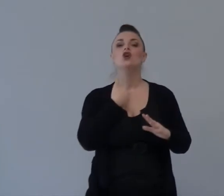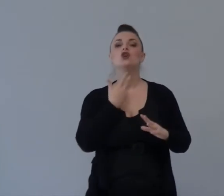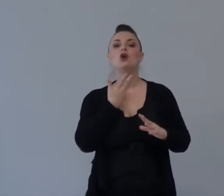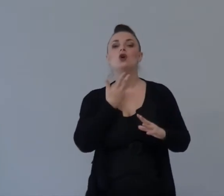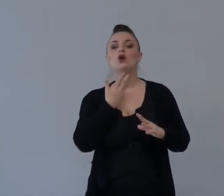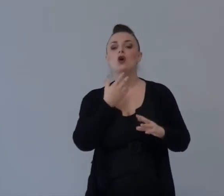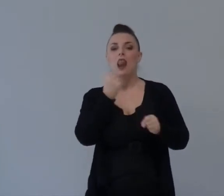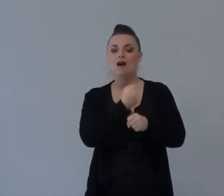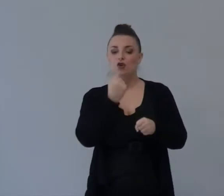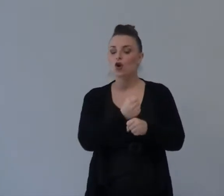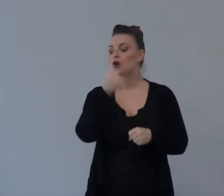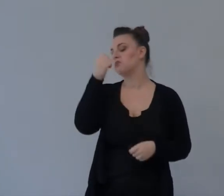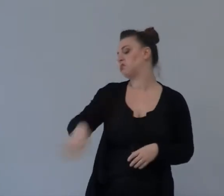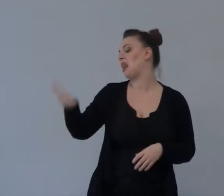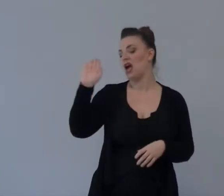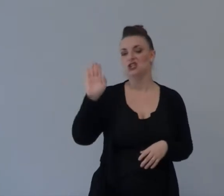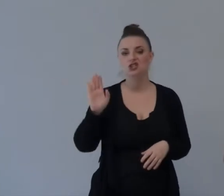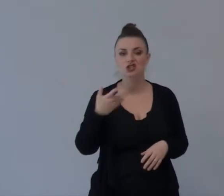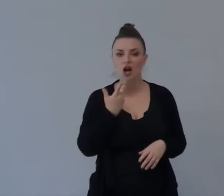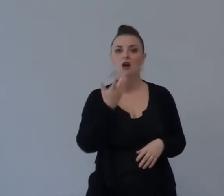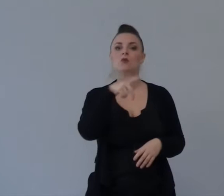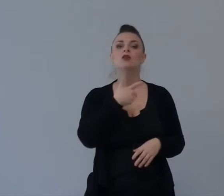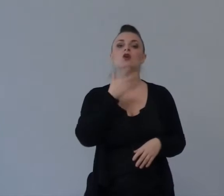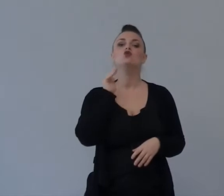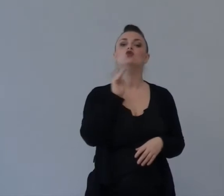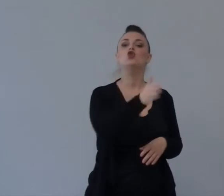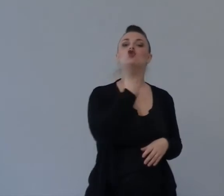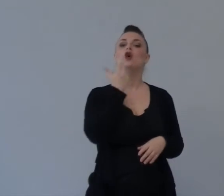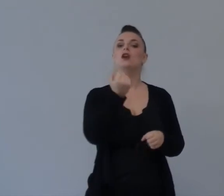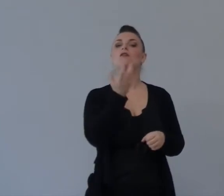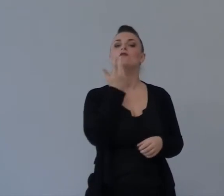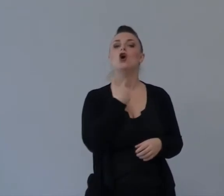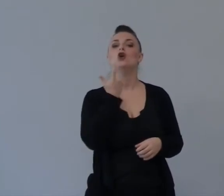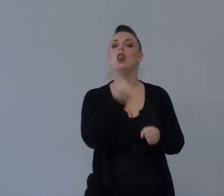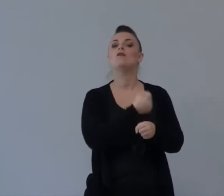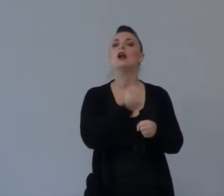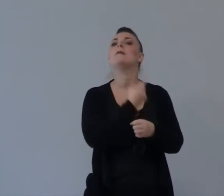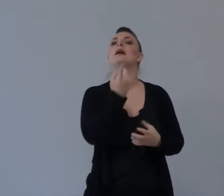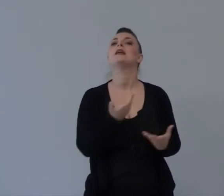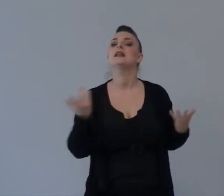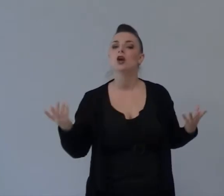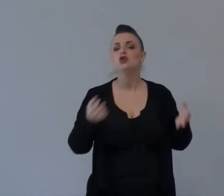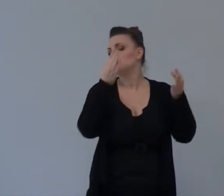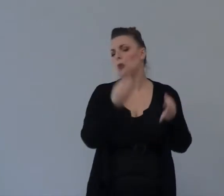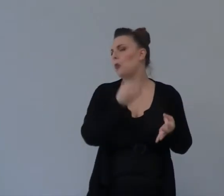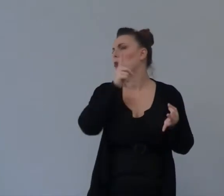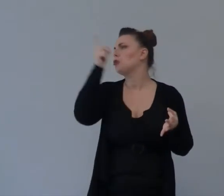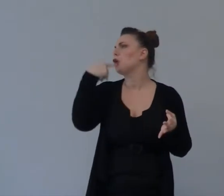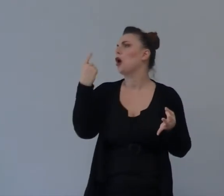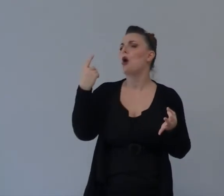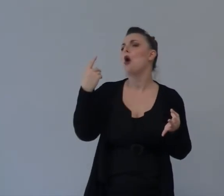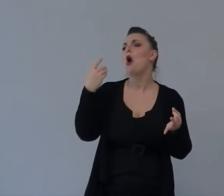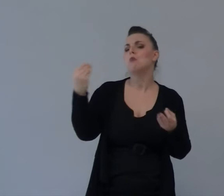Pieno Dove Sono I Soldi Ma Ti Profederà E Non Io Rispondo Per carità È Possibile